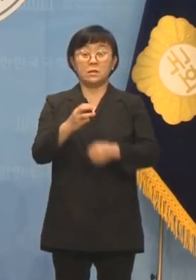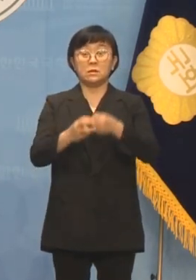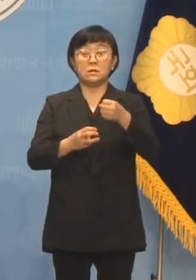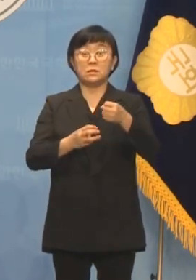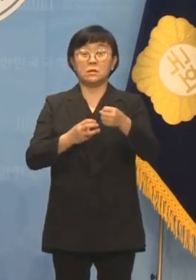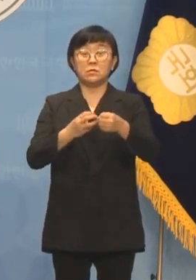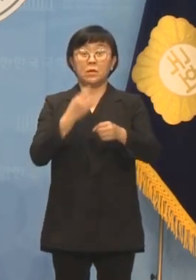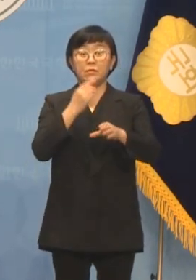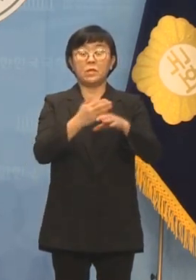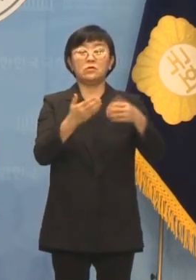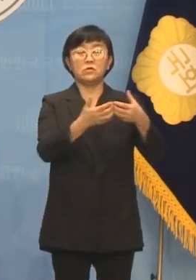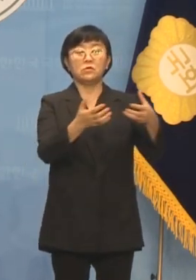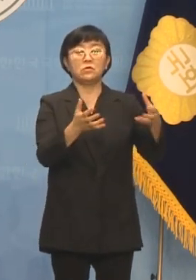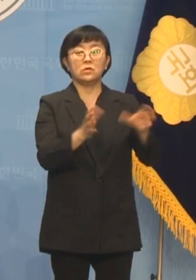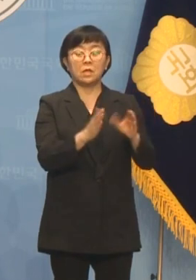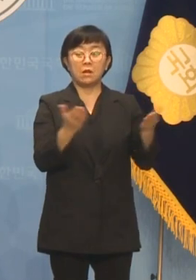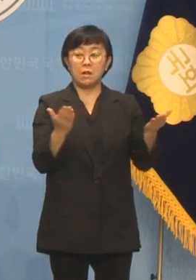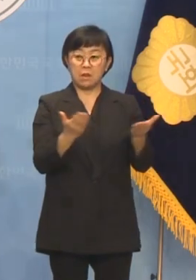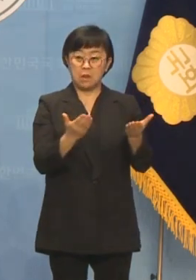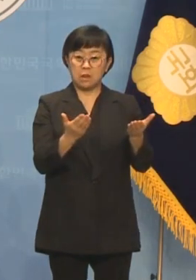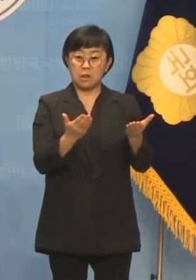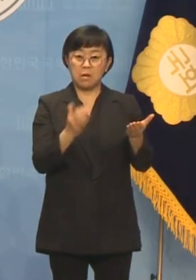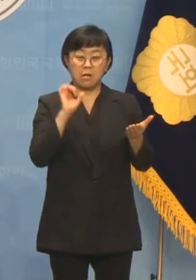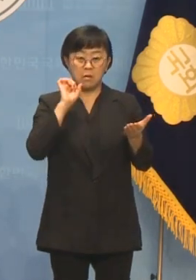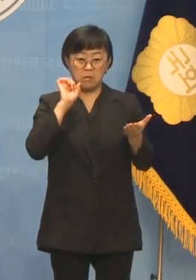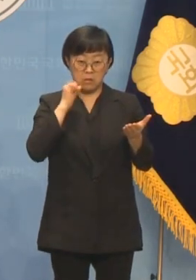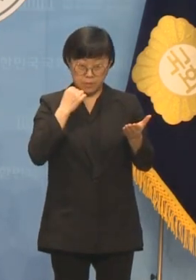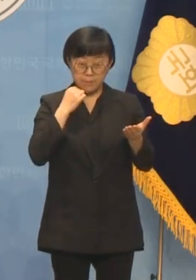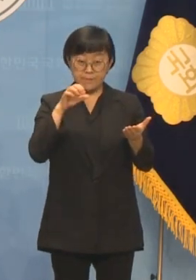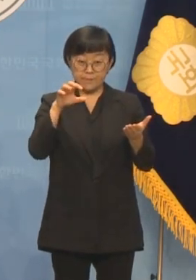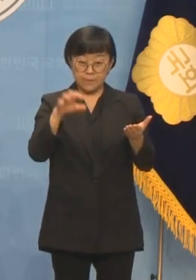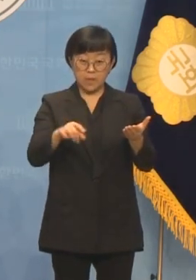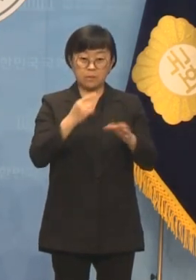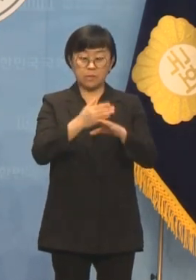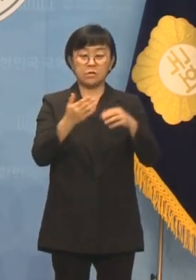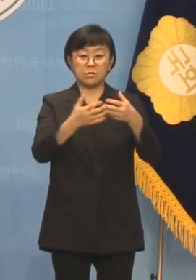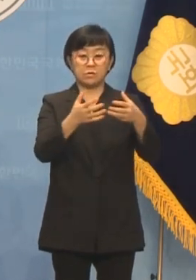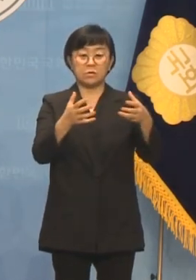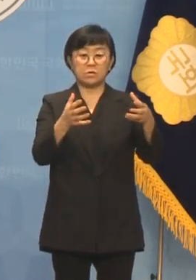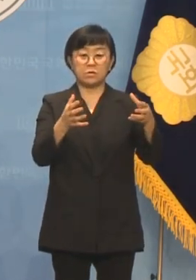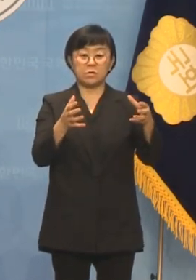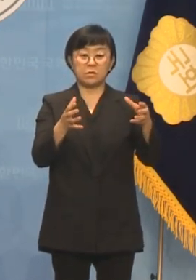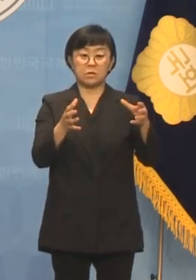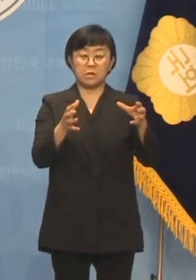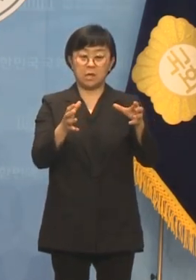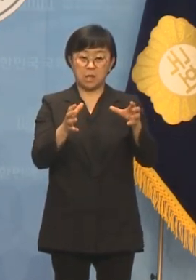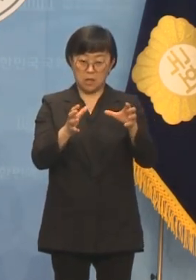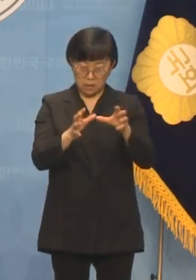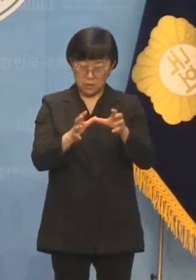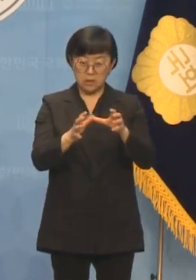세계였습니다.